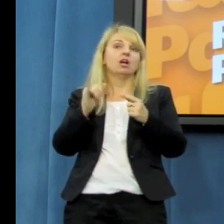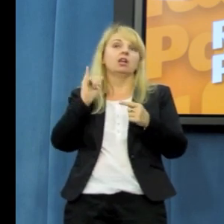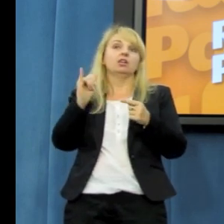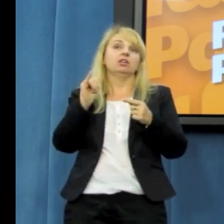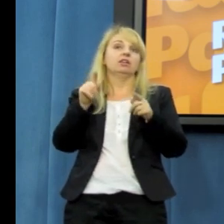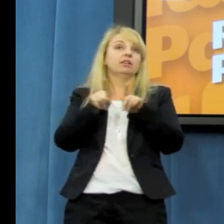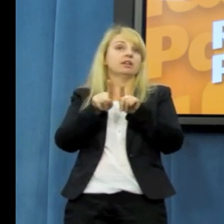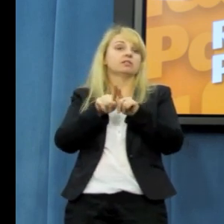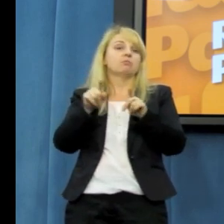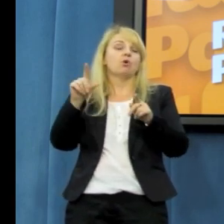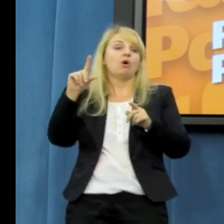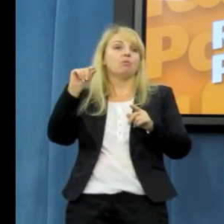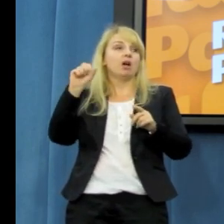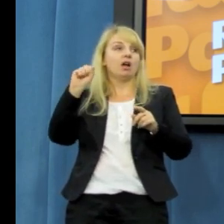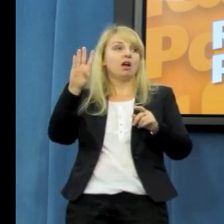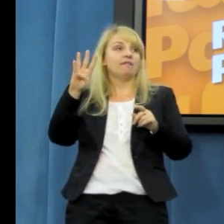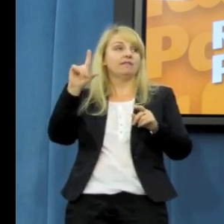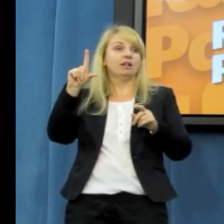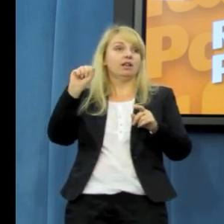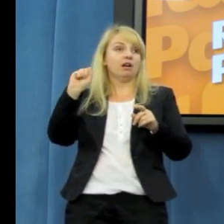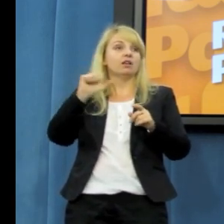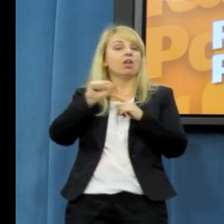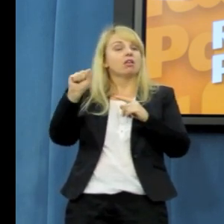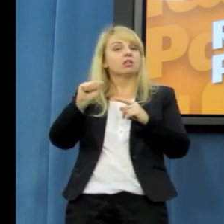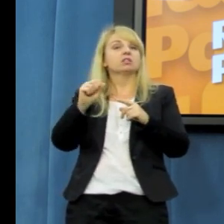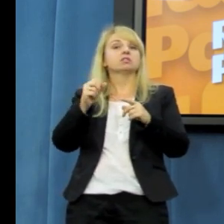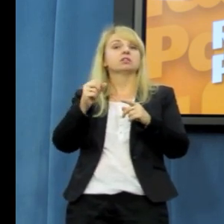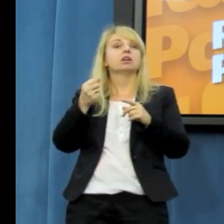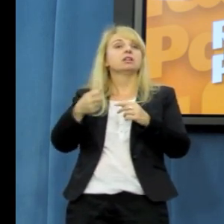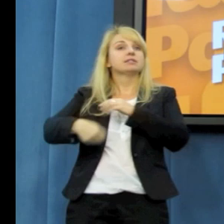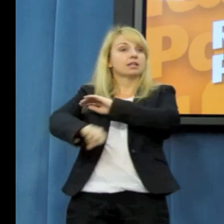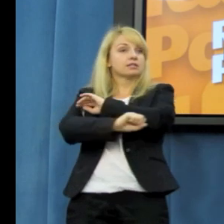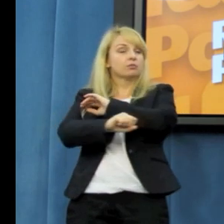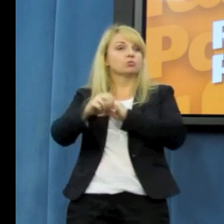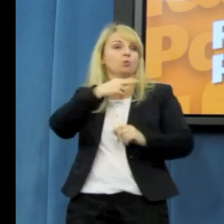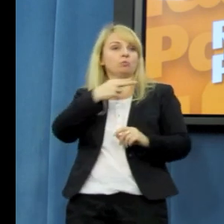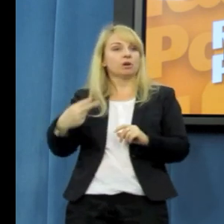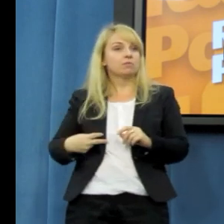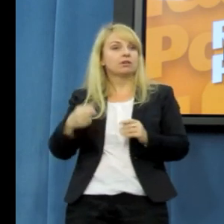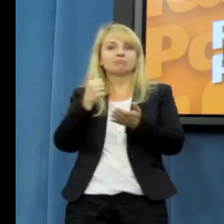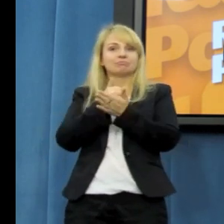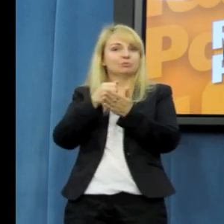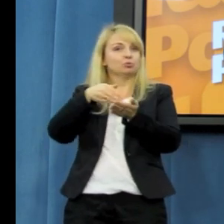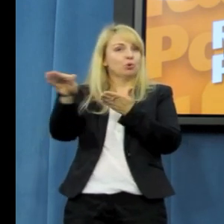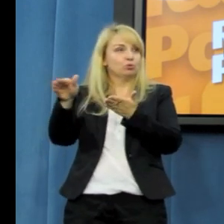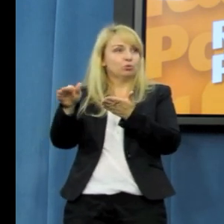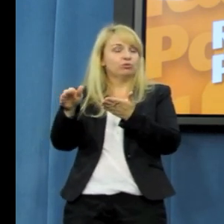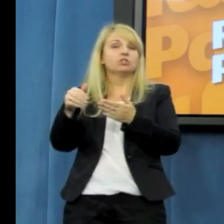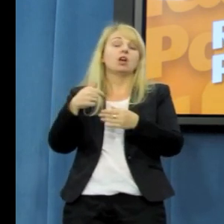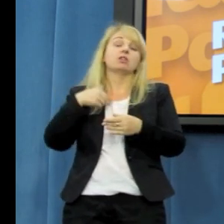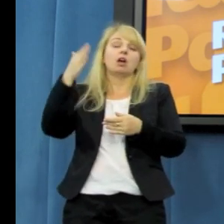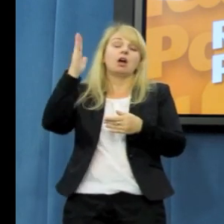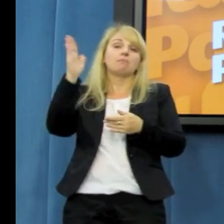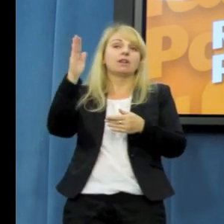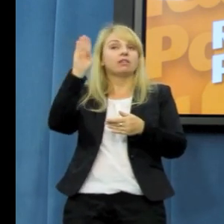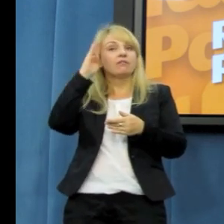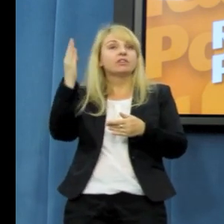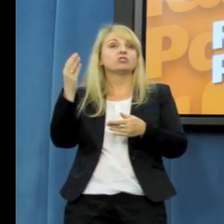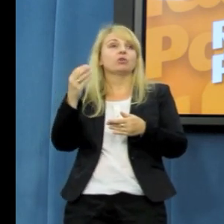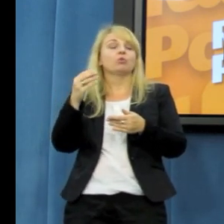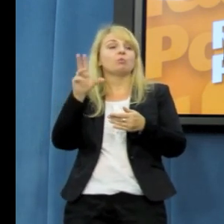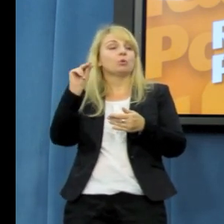nie odmawia. Ja nie znam programu jeszcze w tej chwili, na pewno będziemy rozmawiać o tym w poniedziałek. Natomiast z drugiej strony, po 17